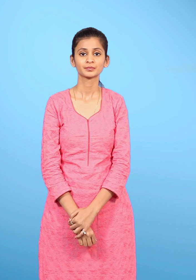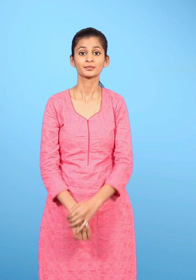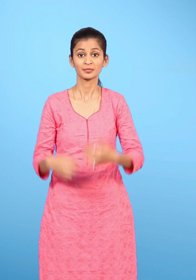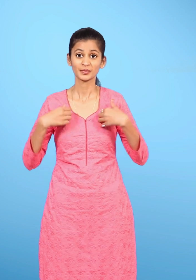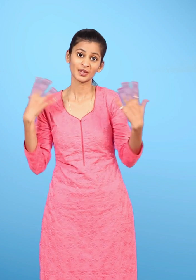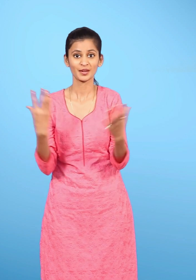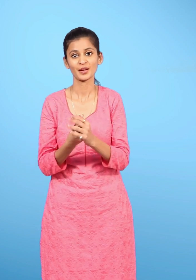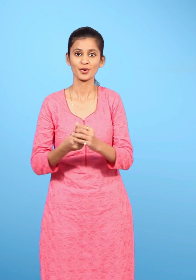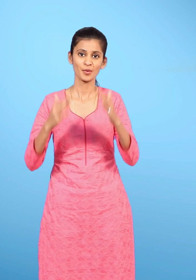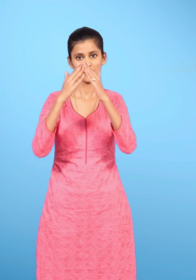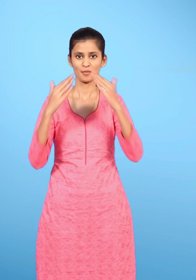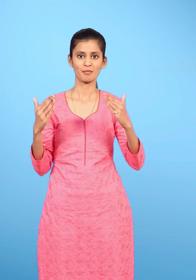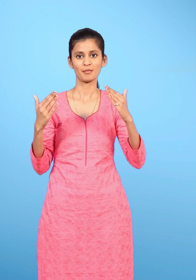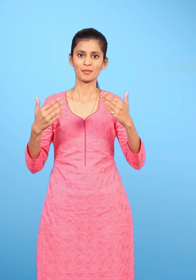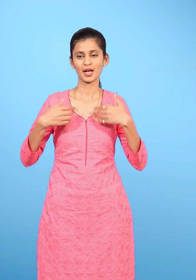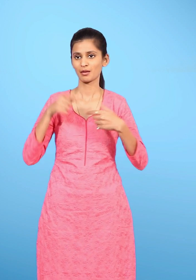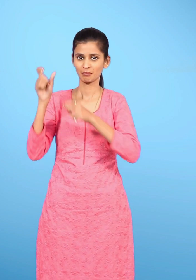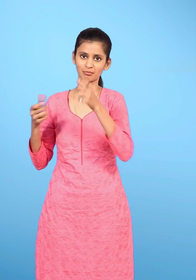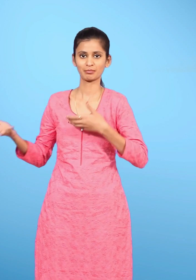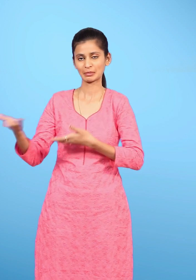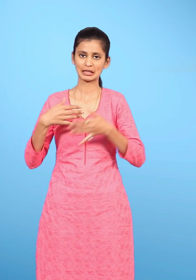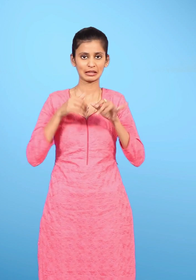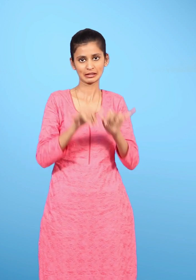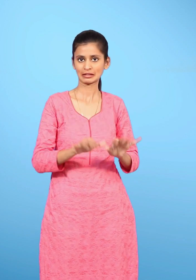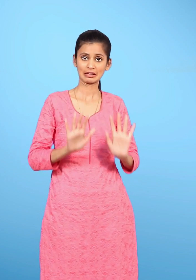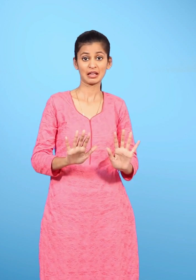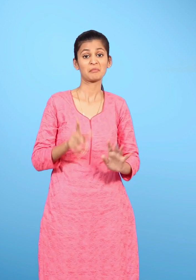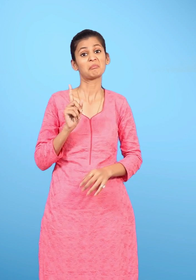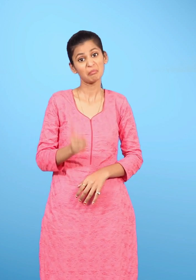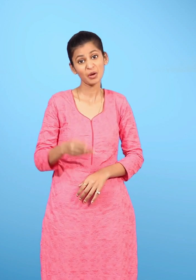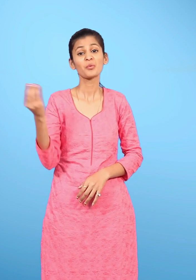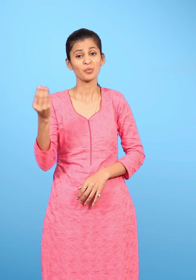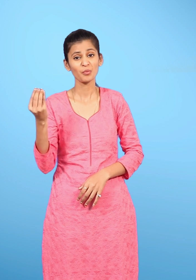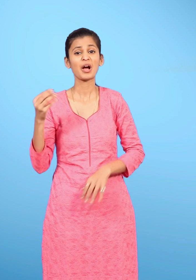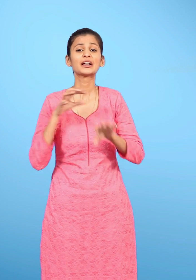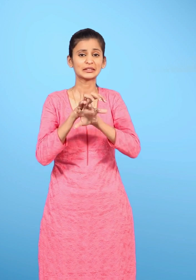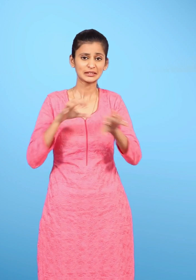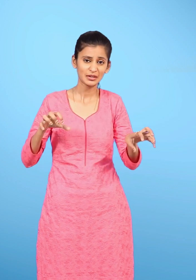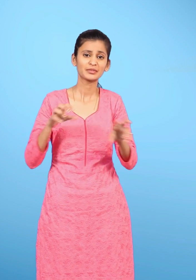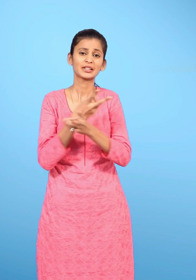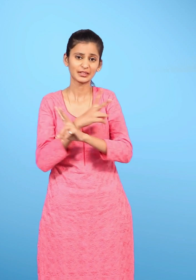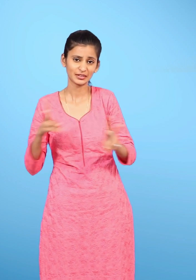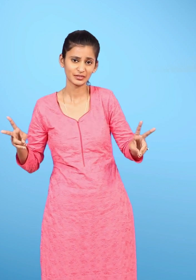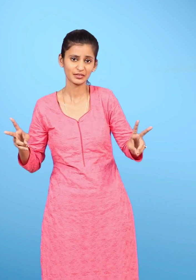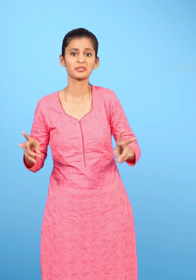हमारे घरों में हम लोग तो रहते ही हैं पर हमारे साथ साथ कुछ जानवर भी रहते